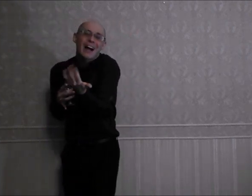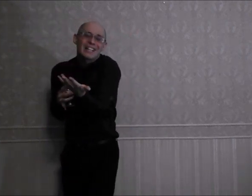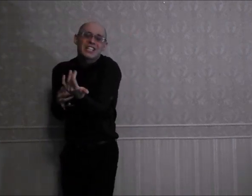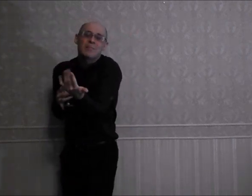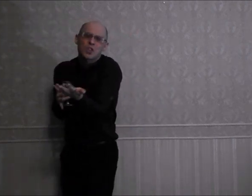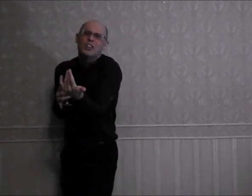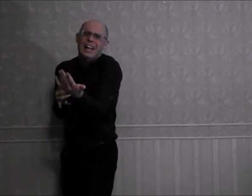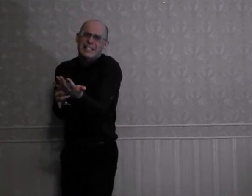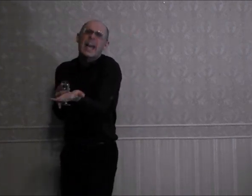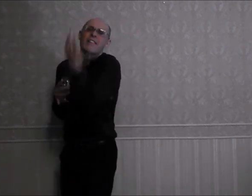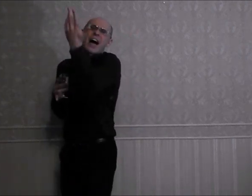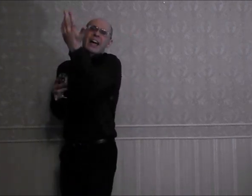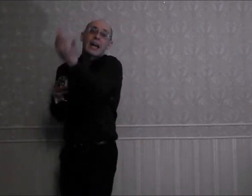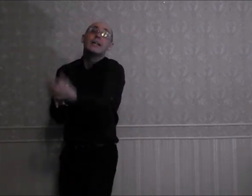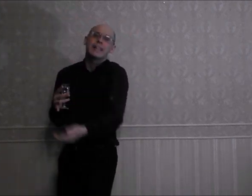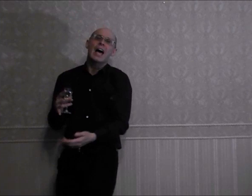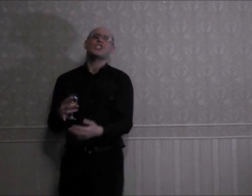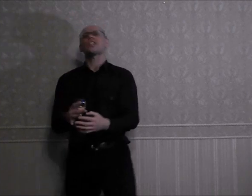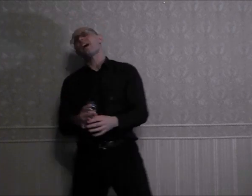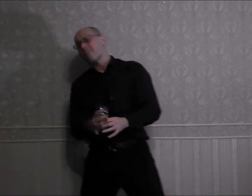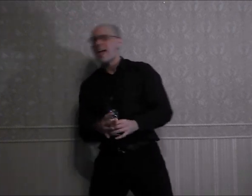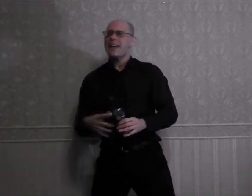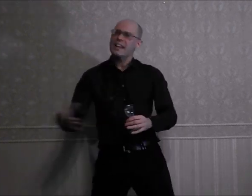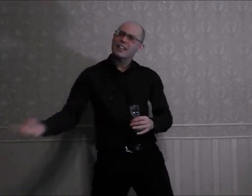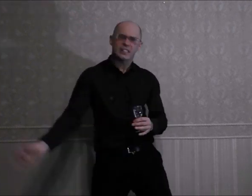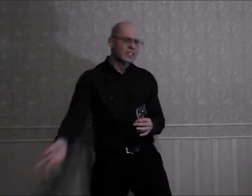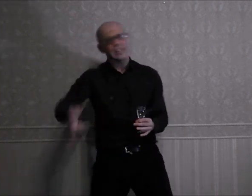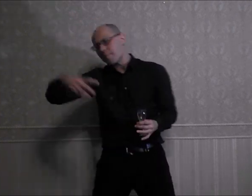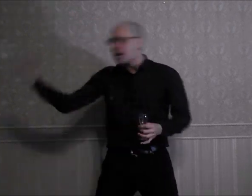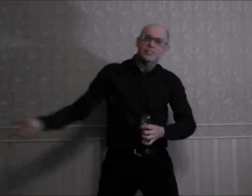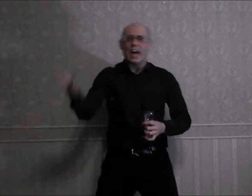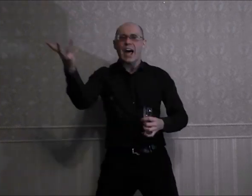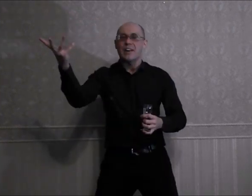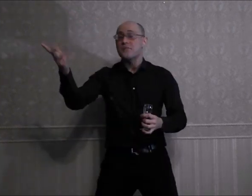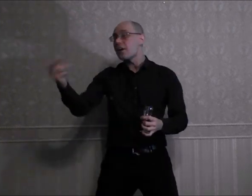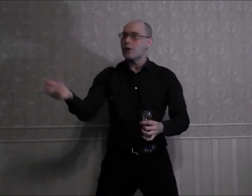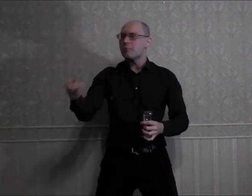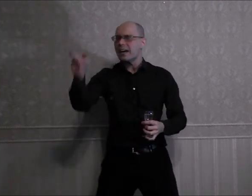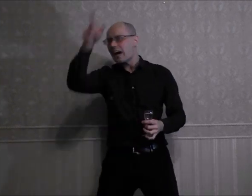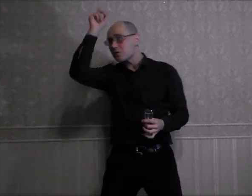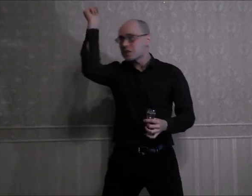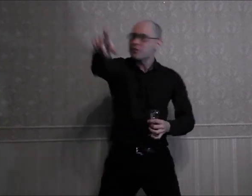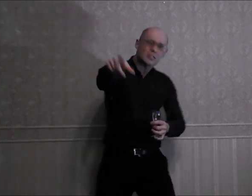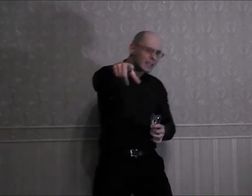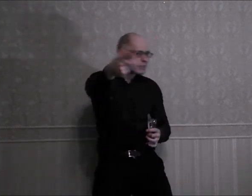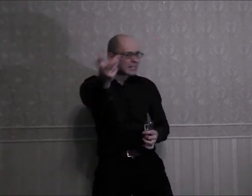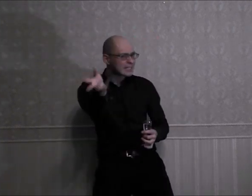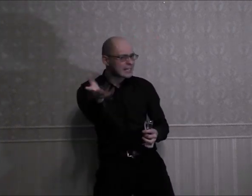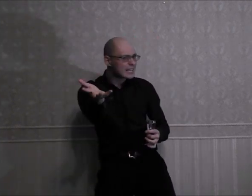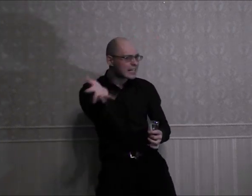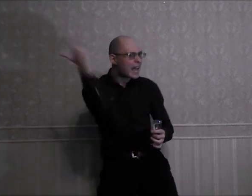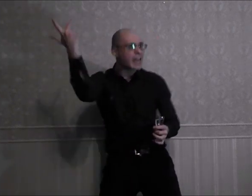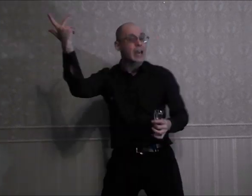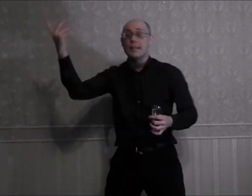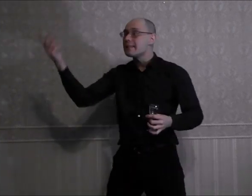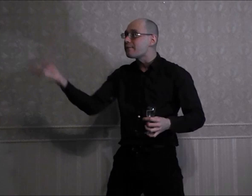мальчиком, Дональд, давай, Наше доверие ты оправдай В твоем благородстве усомниться не дай, Нам